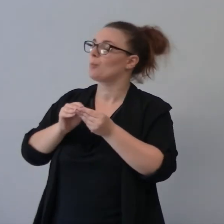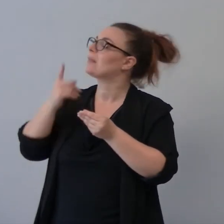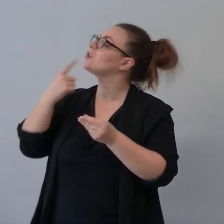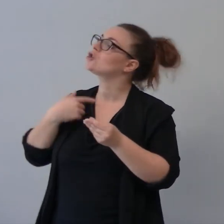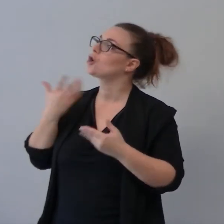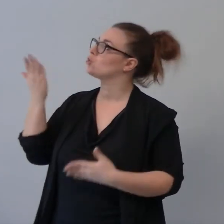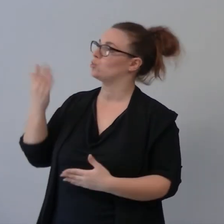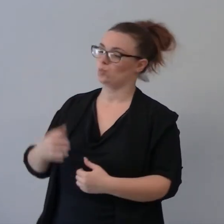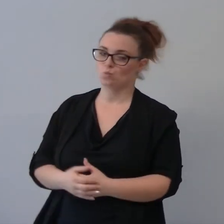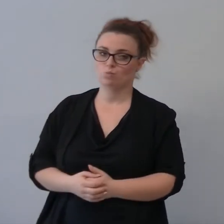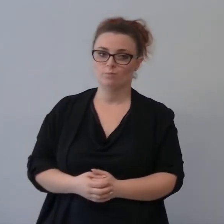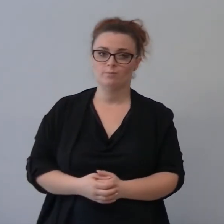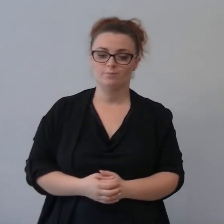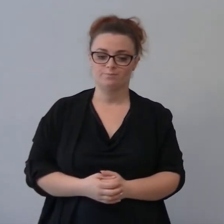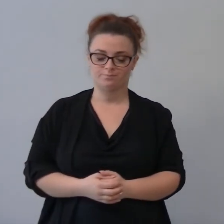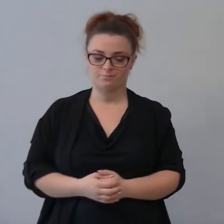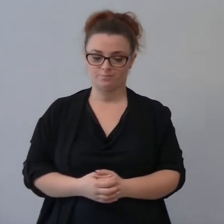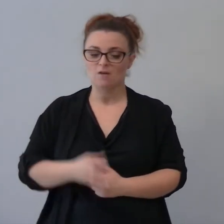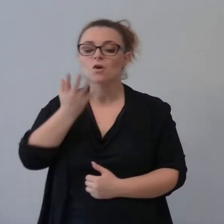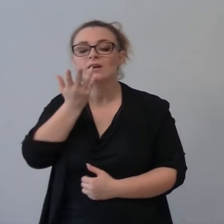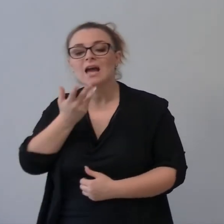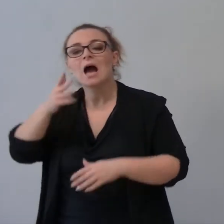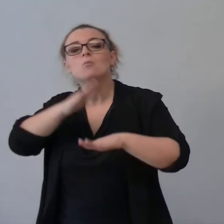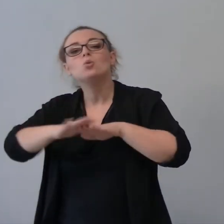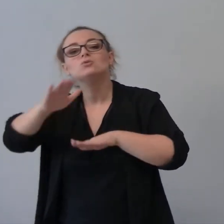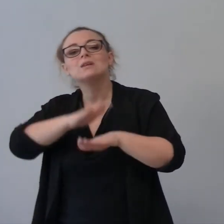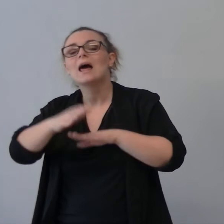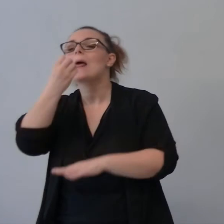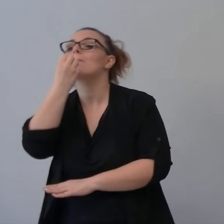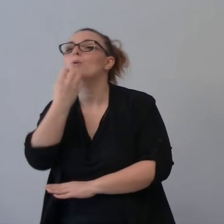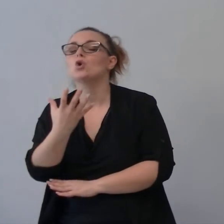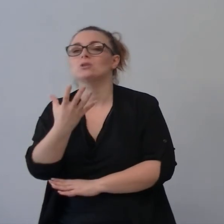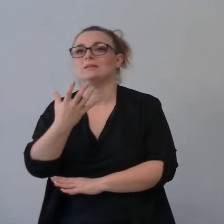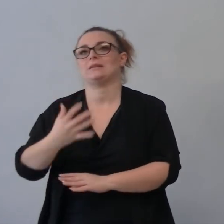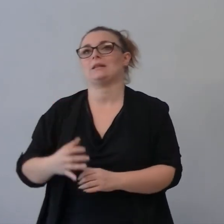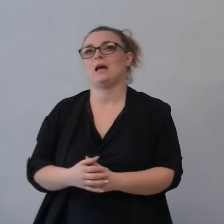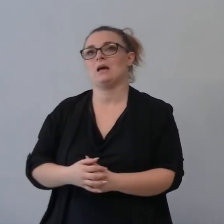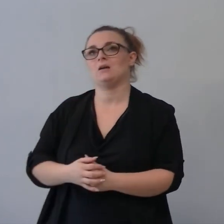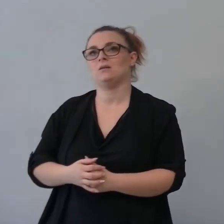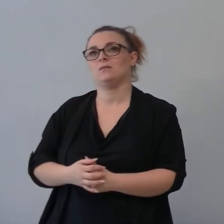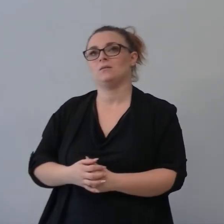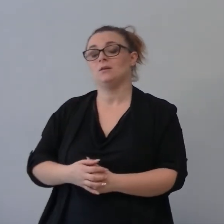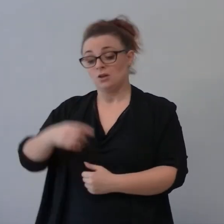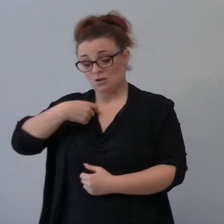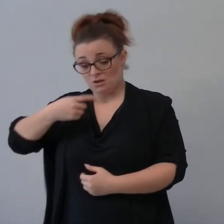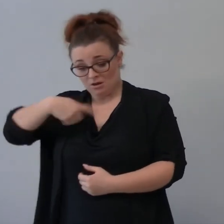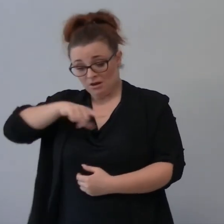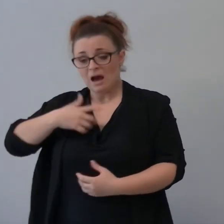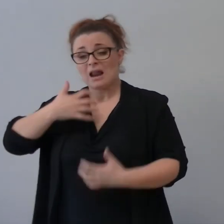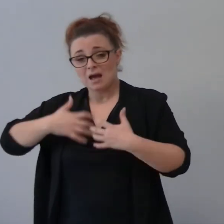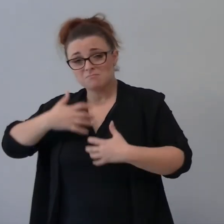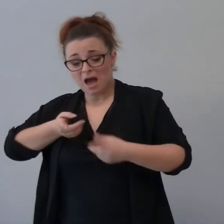di aiutarci nei momenti in cui siamo arrabbiati e ci vediamo un torto. Questo